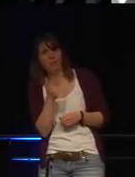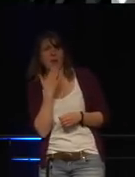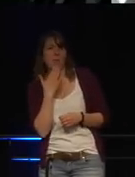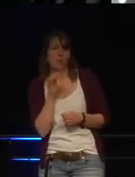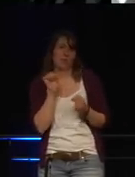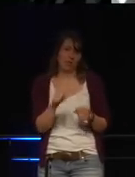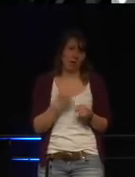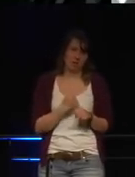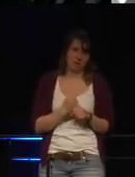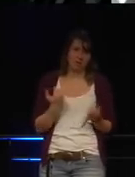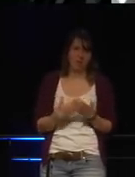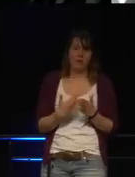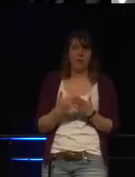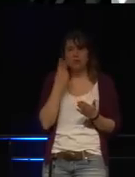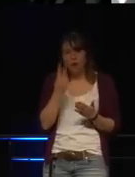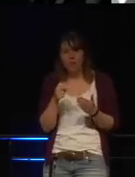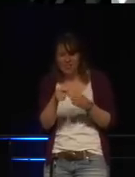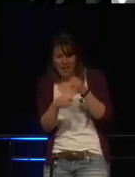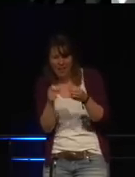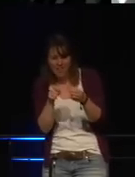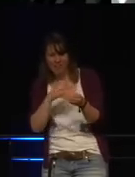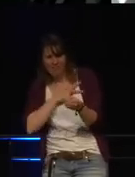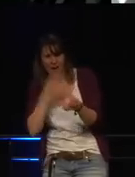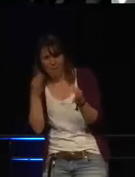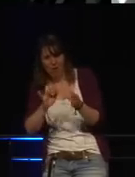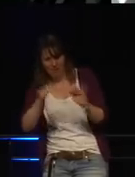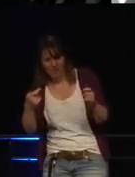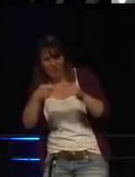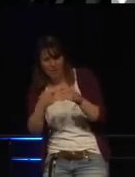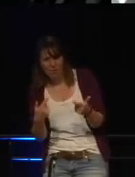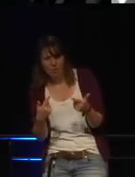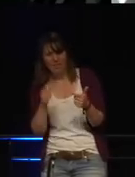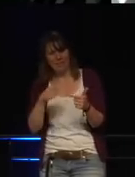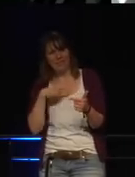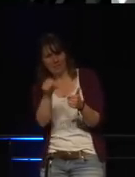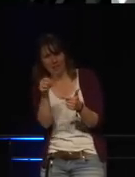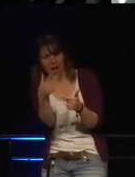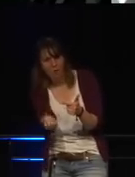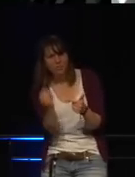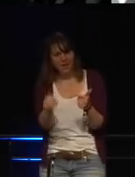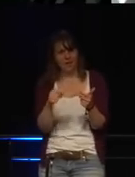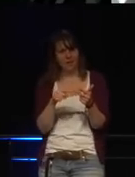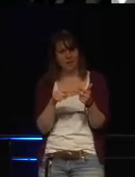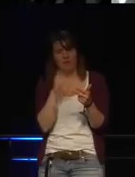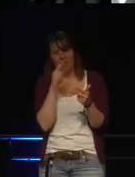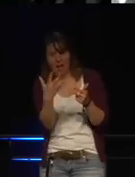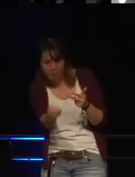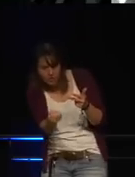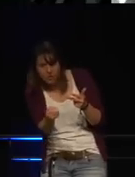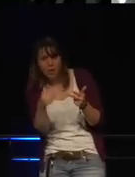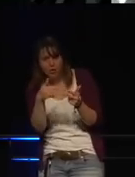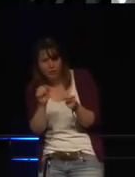Und kann man sie abdrehen? Und wird das Produkt immer noch funktionieren